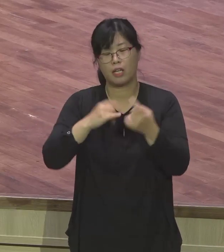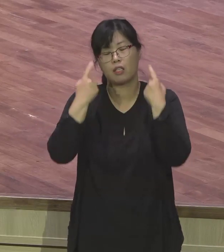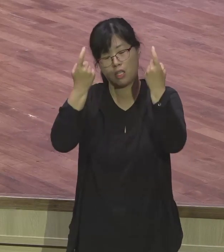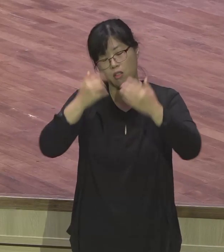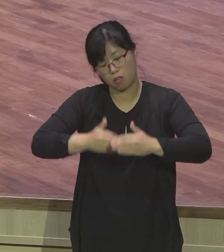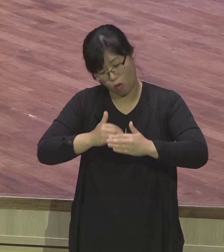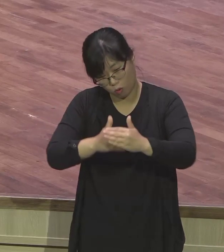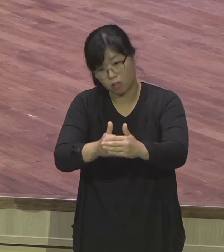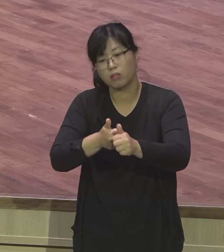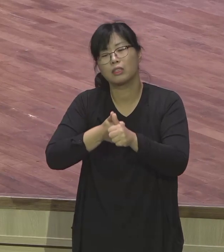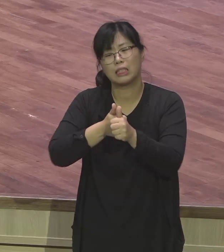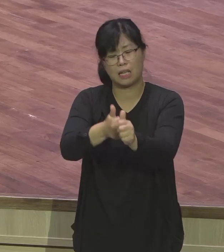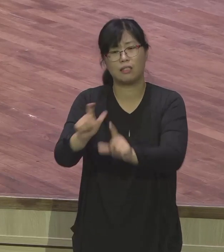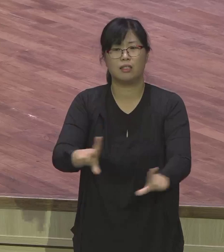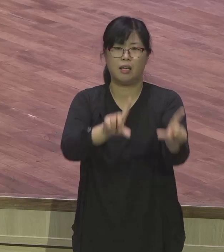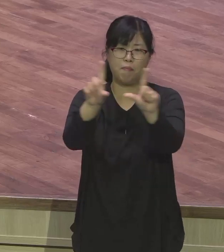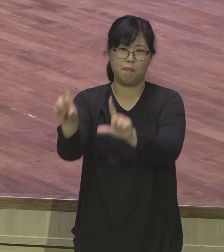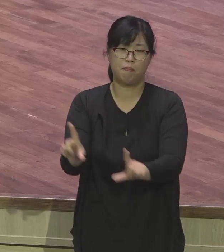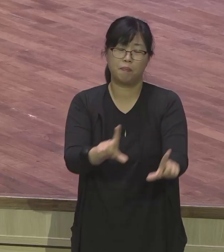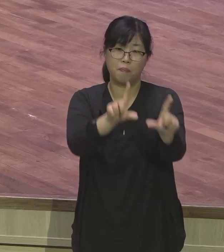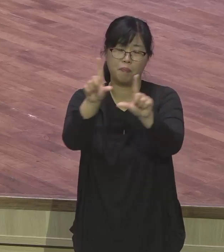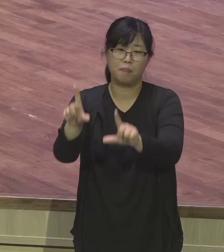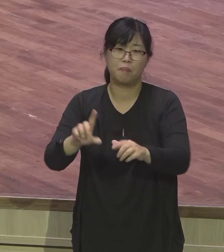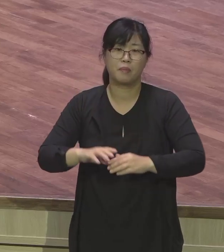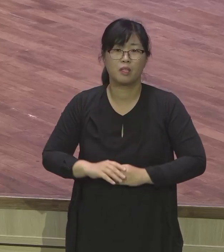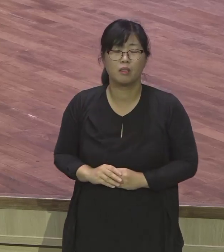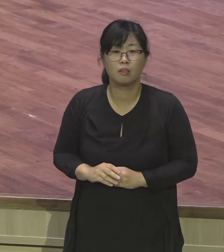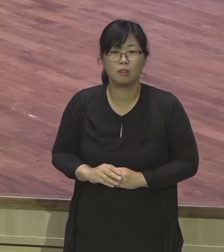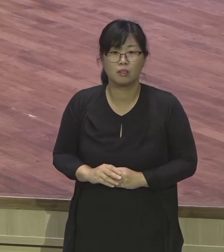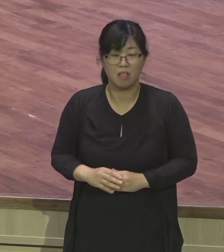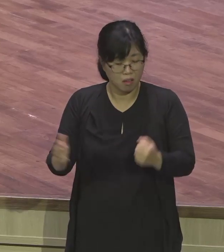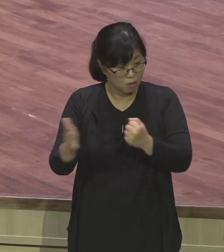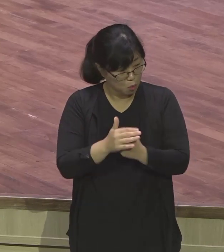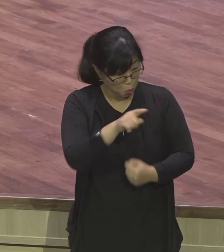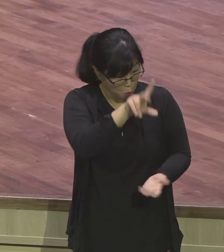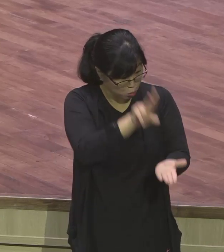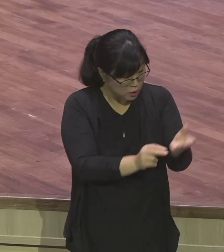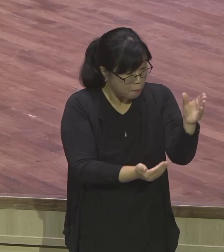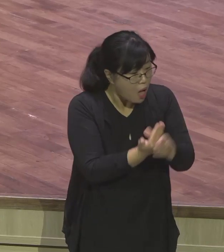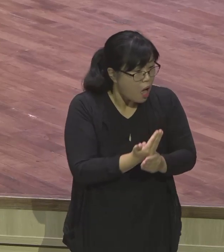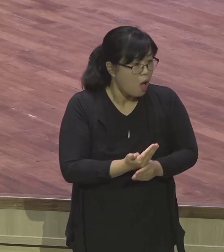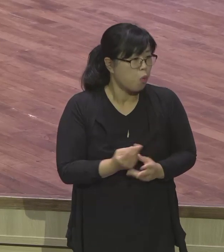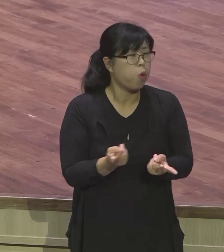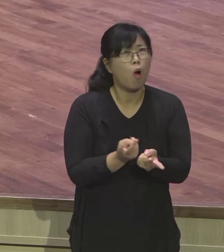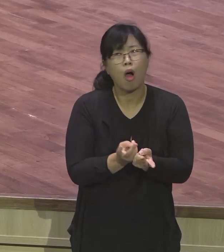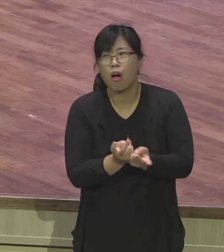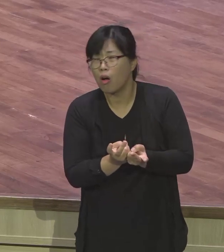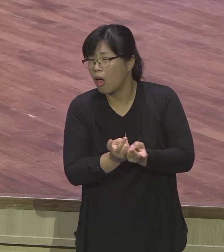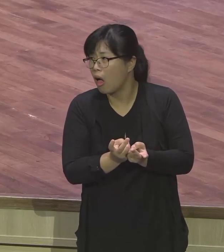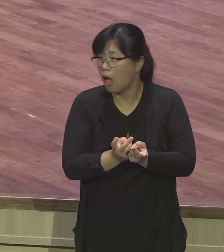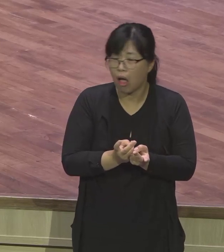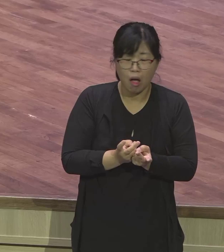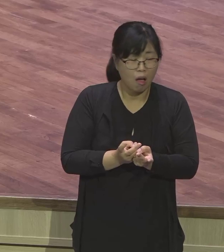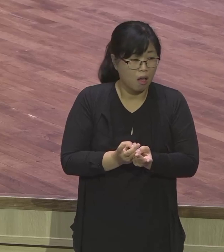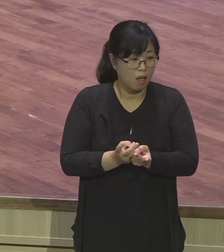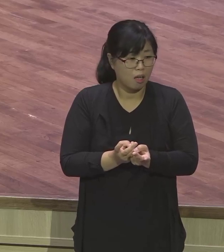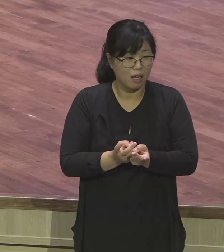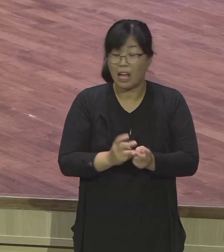그러니 문제사건 앞에 일희일비하지 않았단 얘기예요. 좋은 일 있으면 신났다가 어려운 생기면서